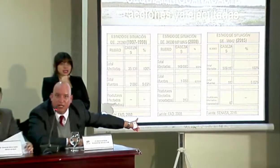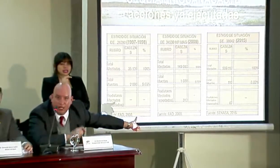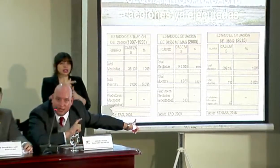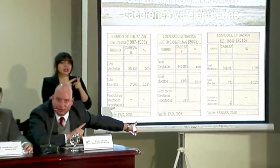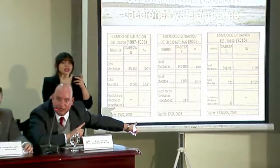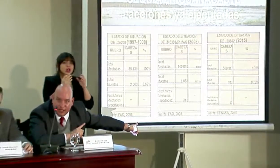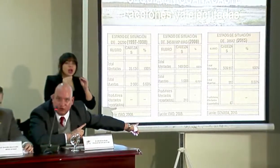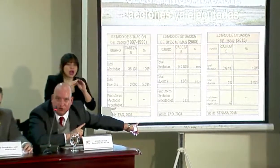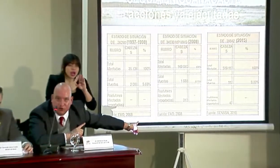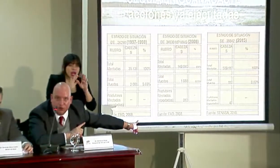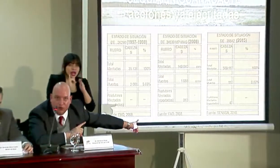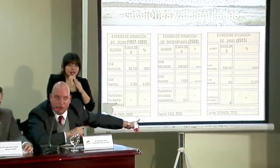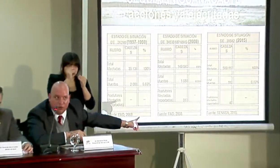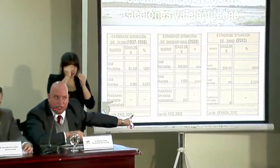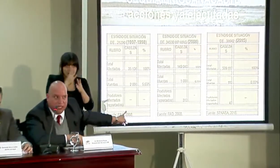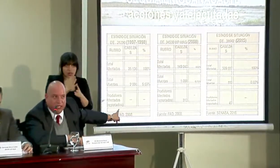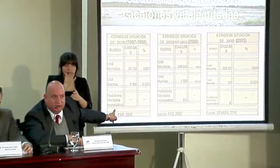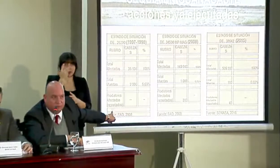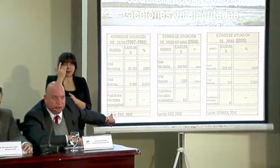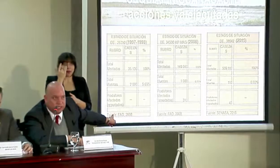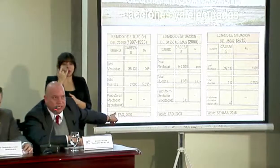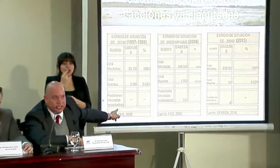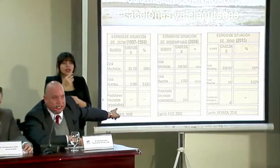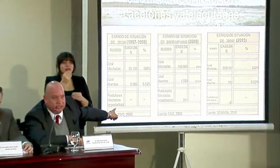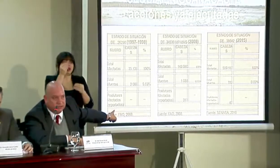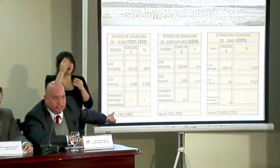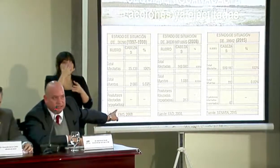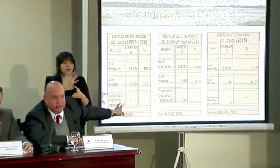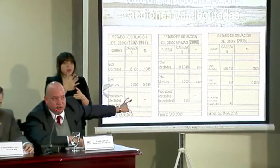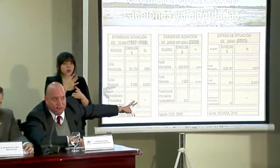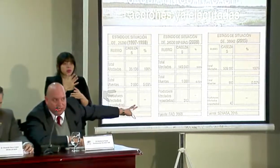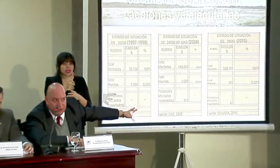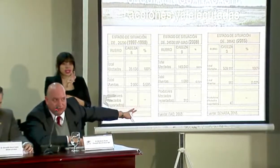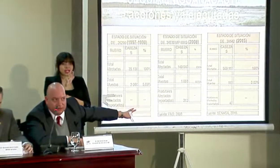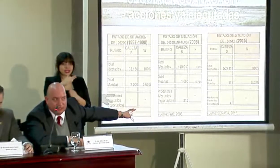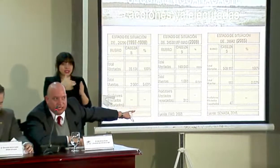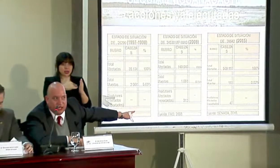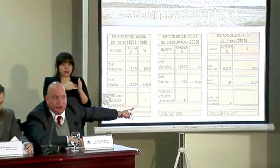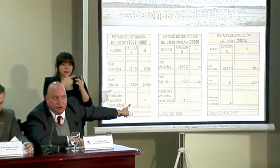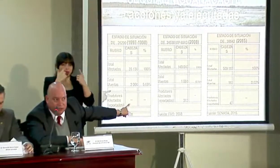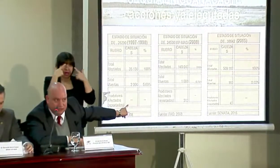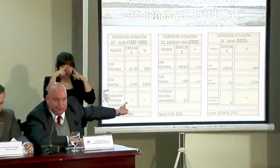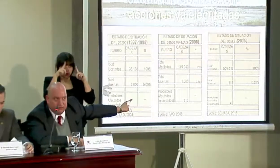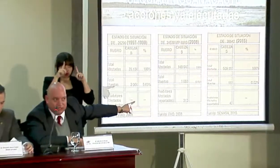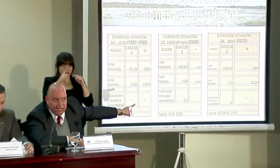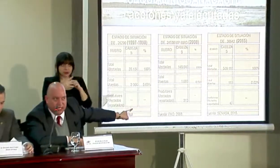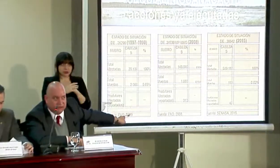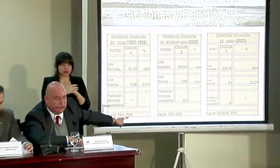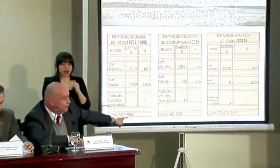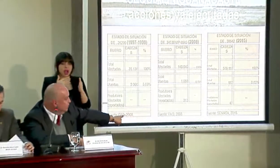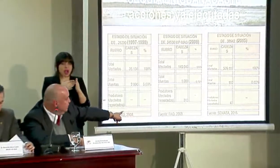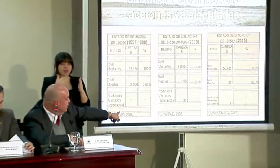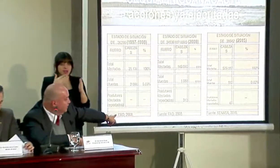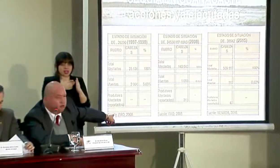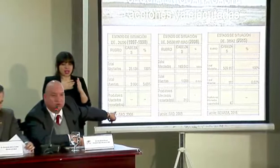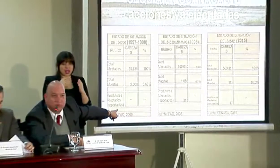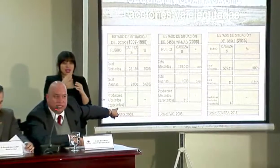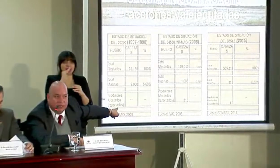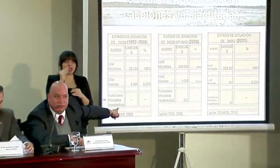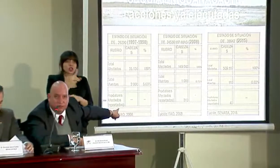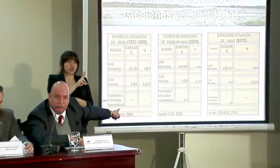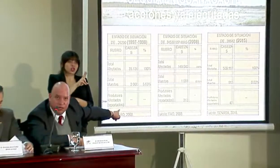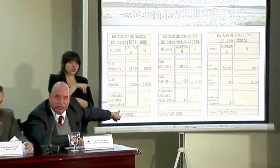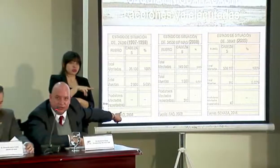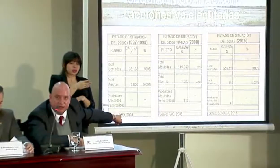quiero aclarar ese dato porque el reporte de las 35 mil cabezas de ganado afectadas y las